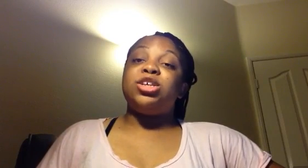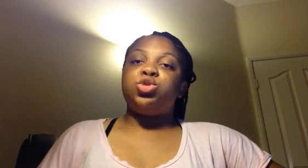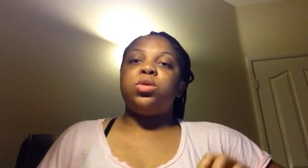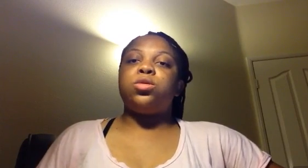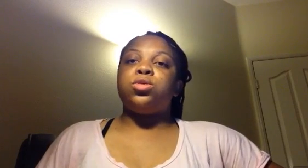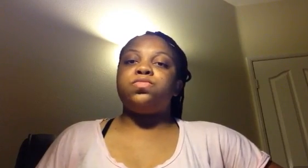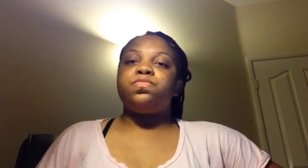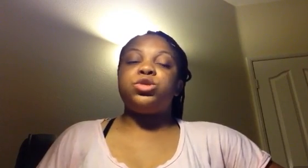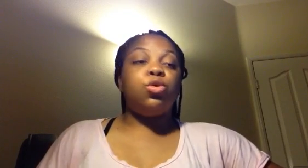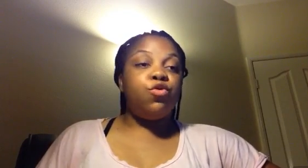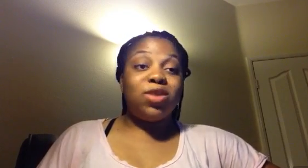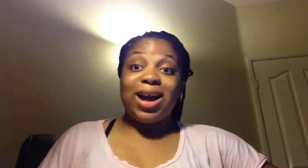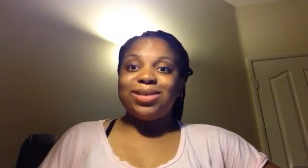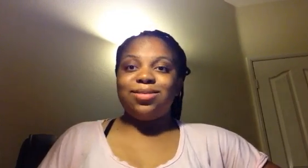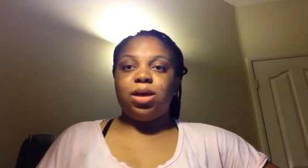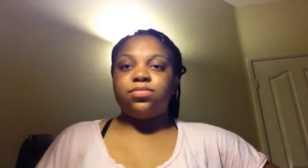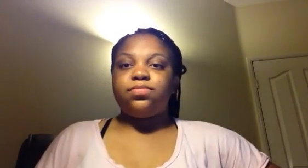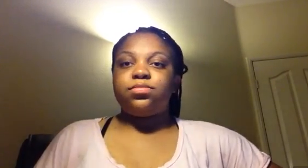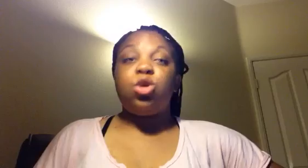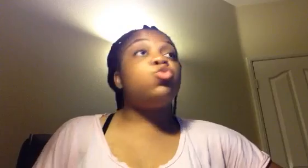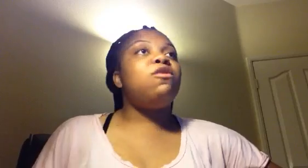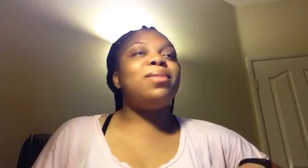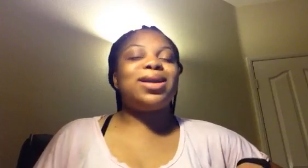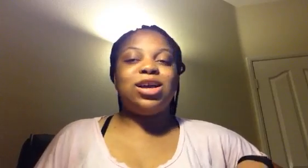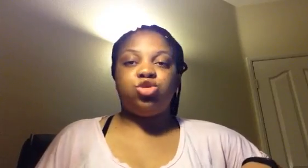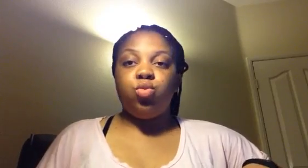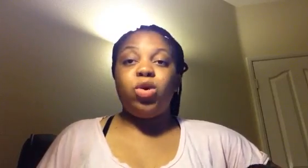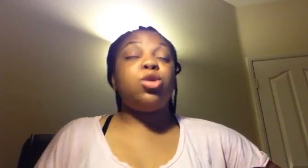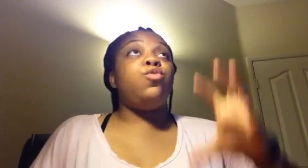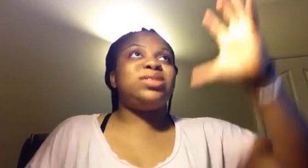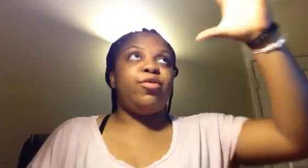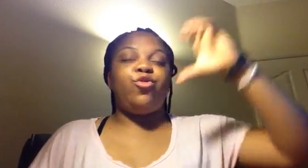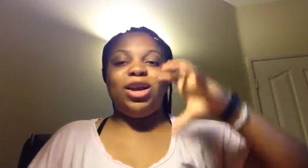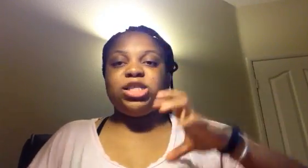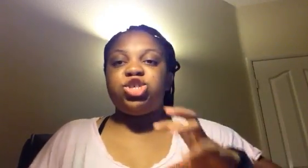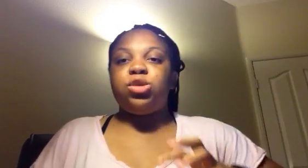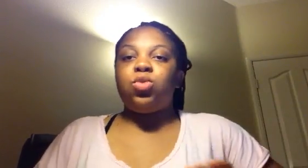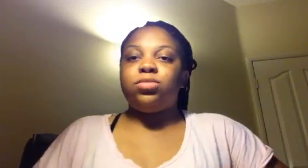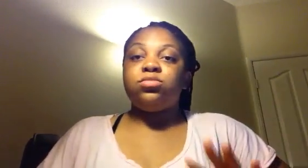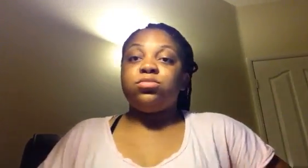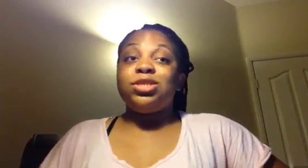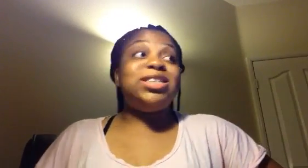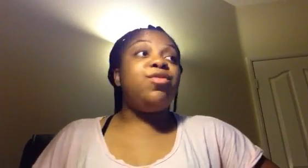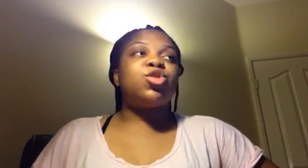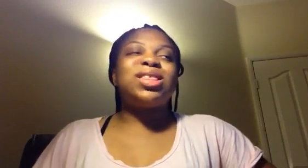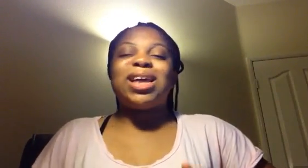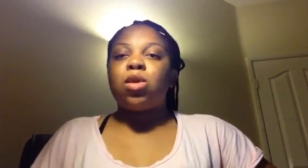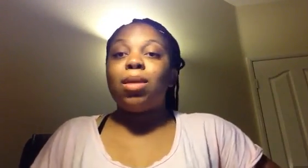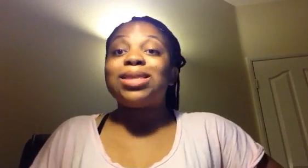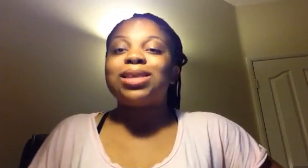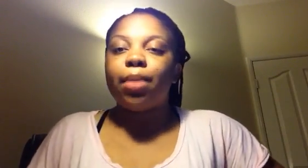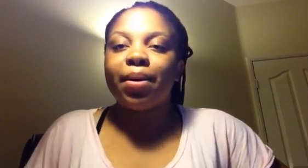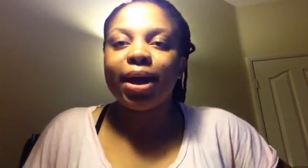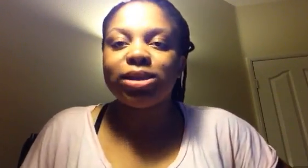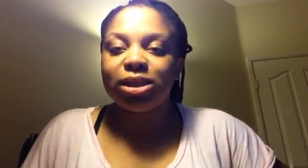Asso et Koto. Donc, vous quatre là, on doit vous mettre dans une boîte. On vous envoie ici chez moi. J'ai votre traitement très près ici.